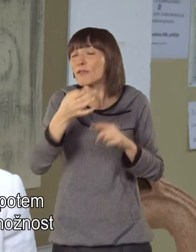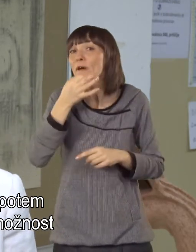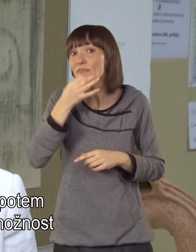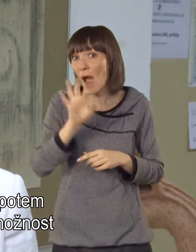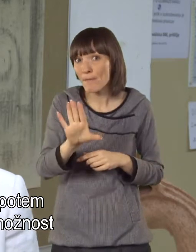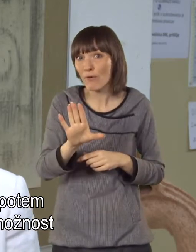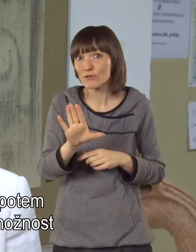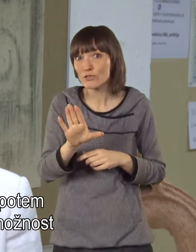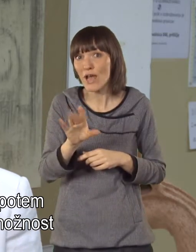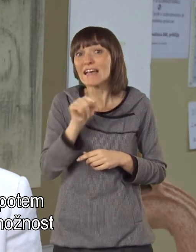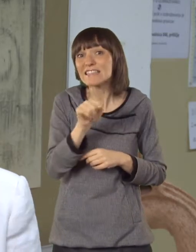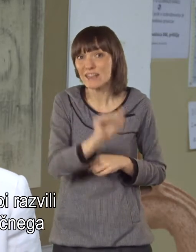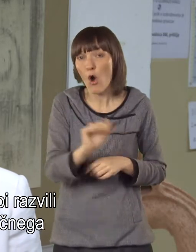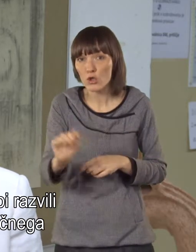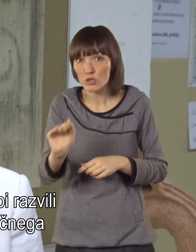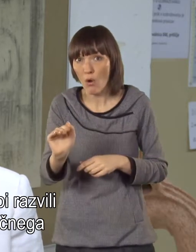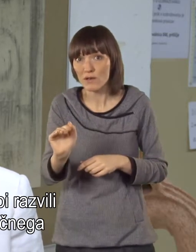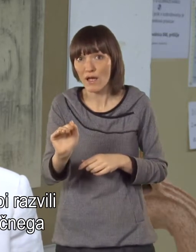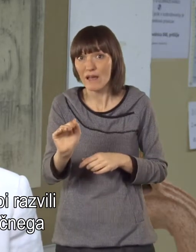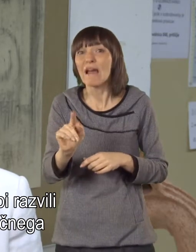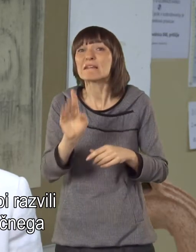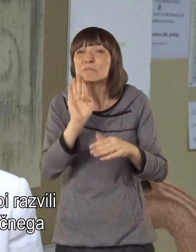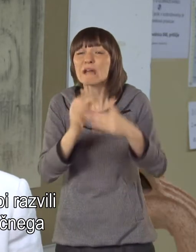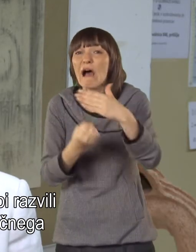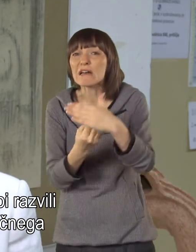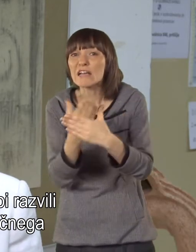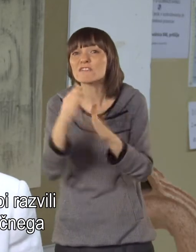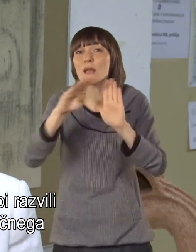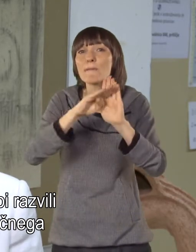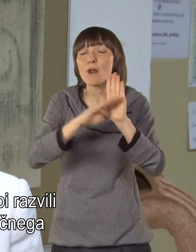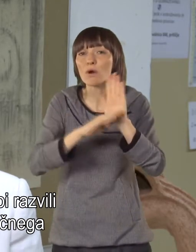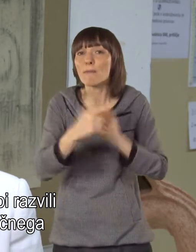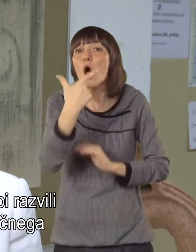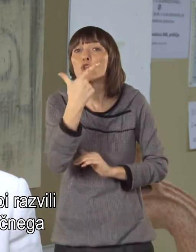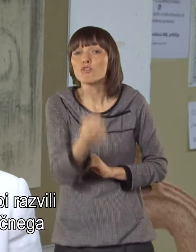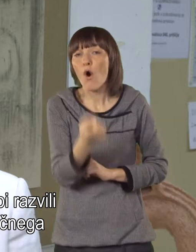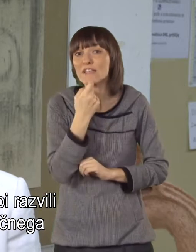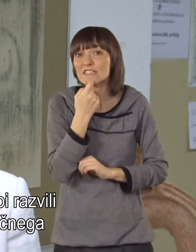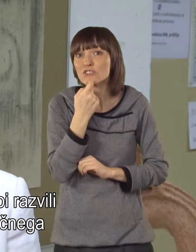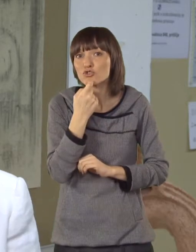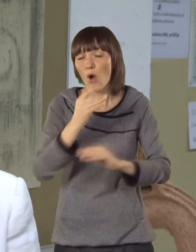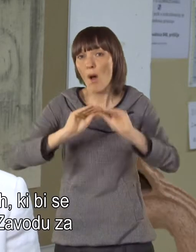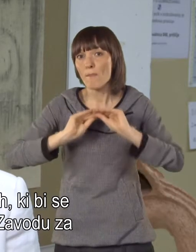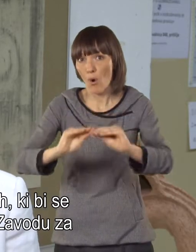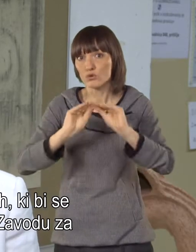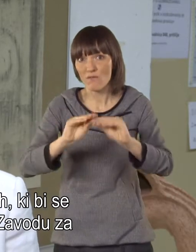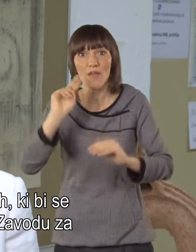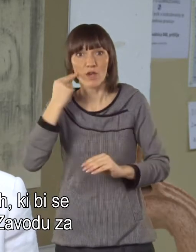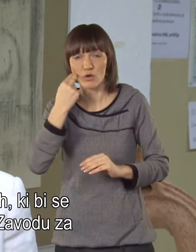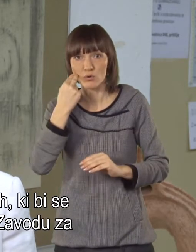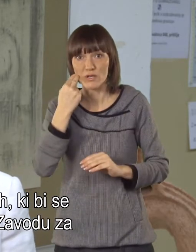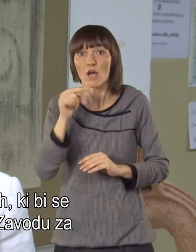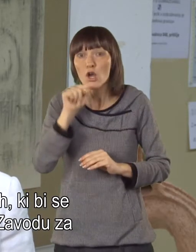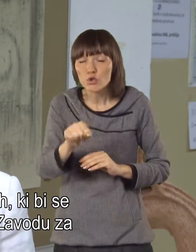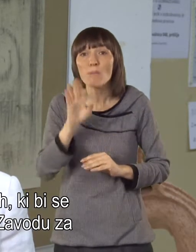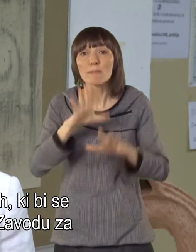bi bila najboljša možnost za te učence, da bi razvili program dvojezičnega izobraževanja